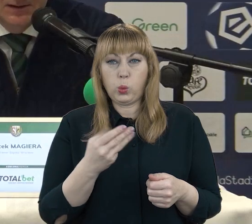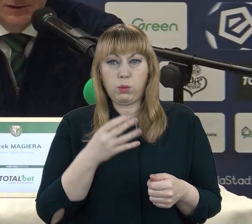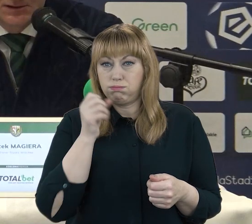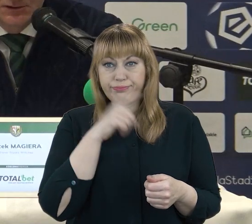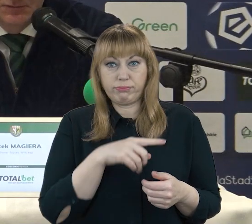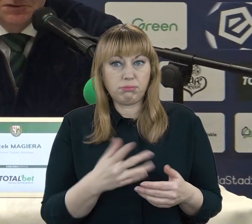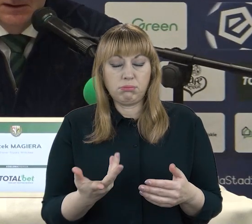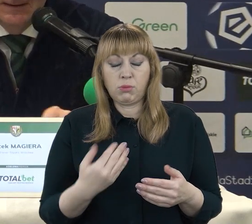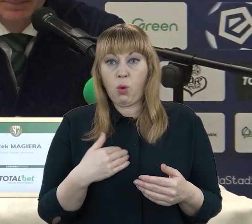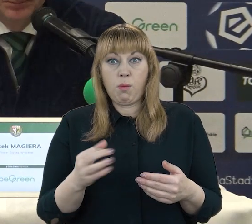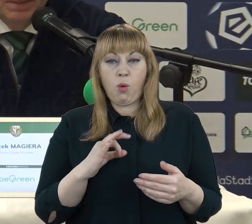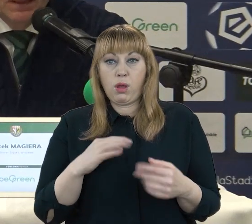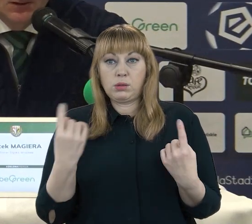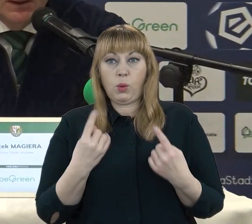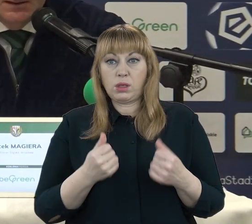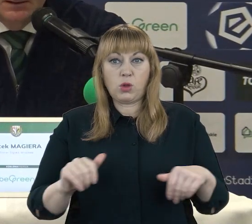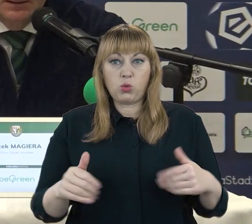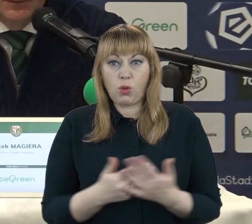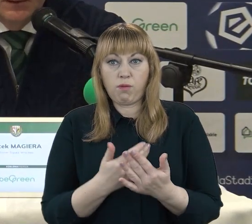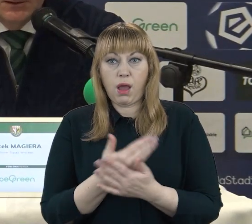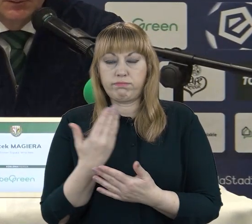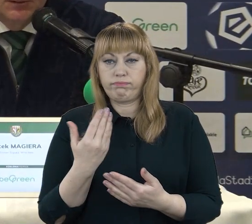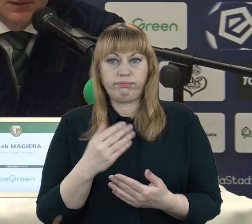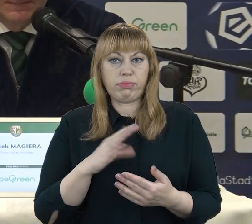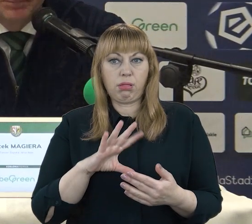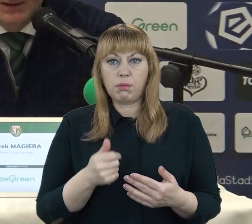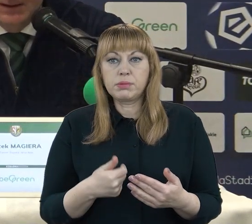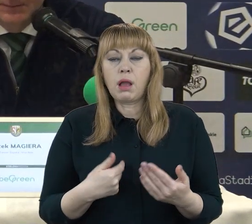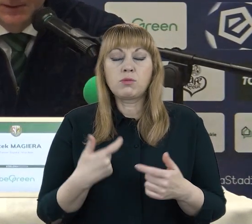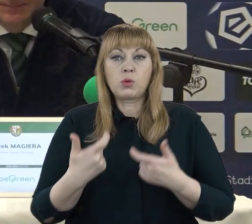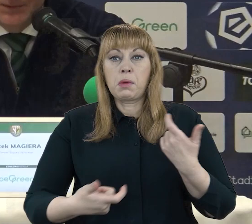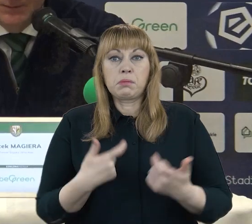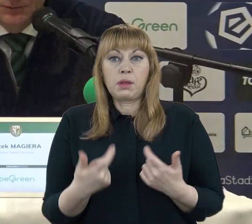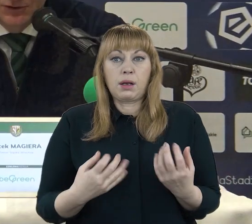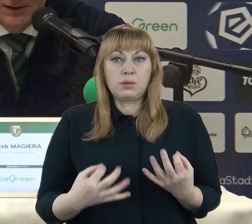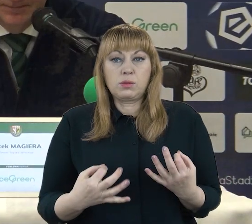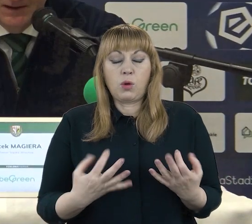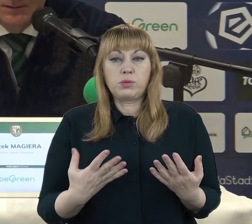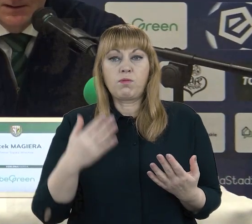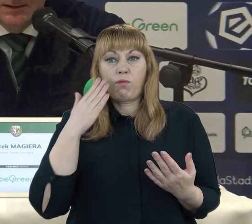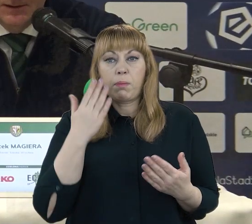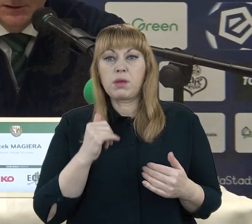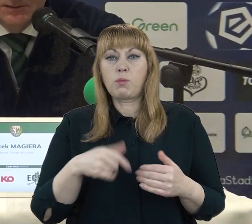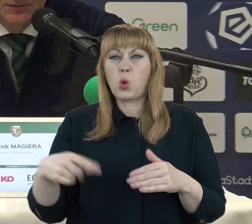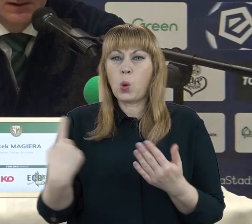też nowość. Natomiast wiemy, co robić, wiemy, aby drużyna na ten ostatni mecz była